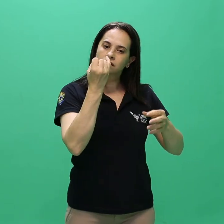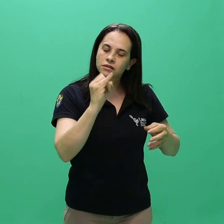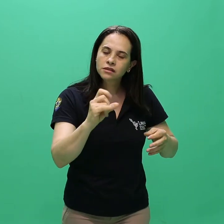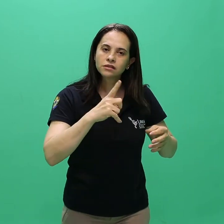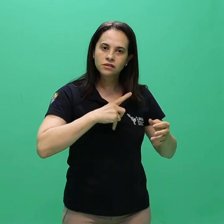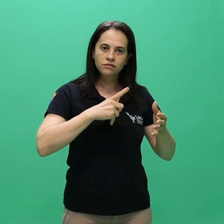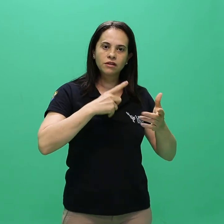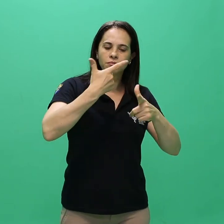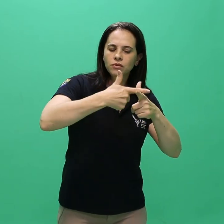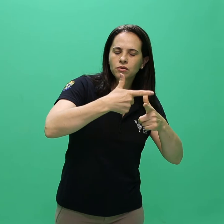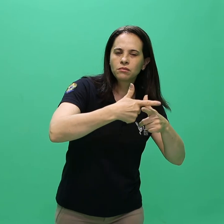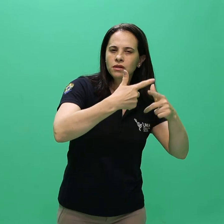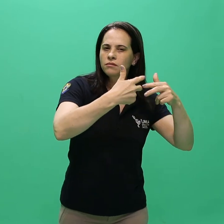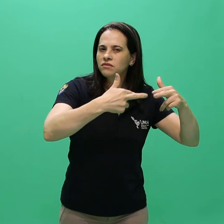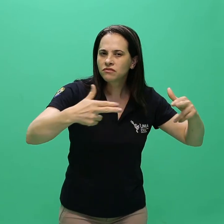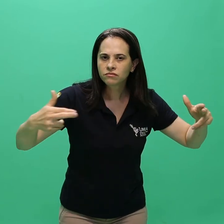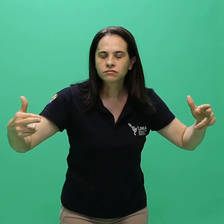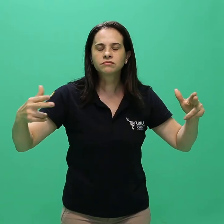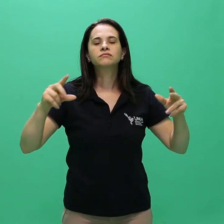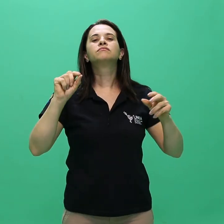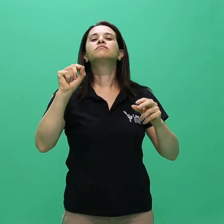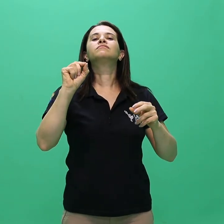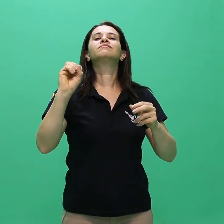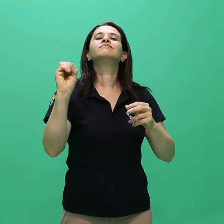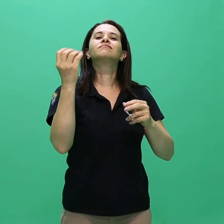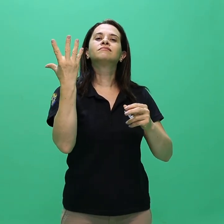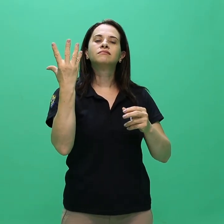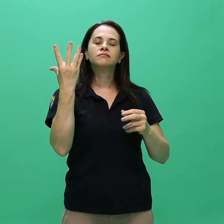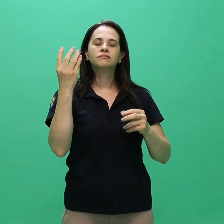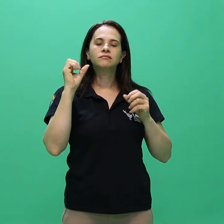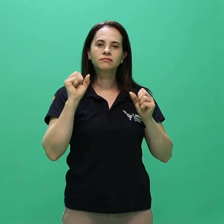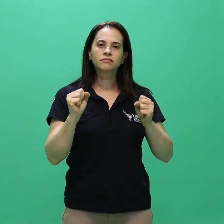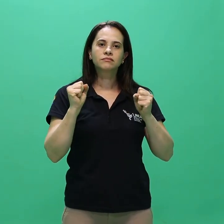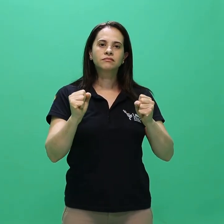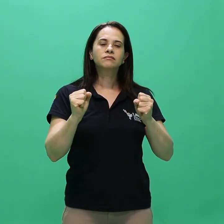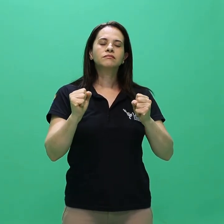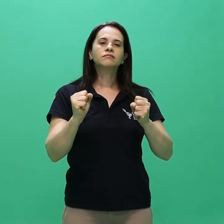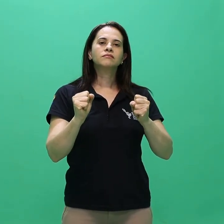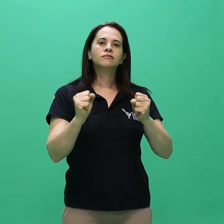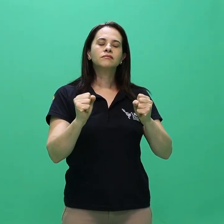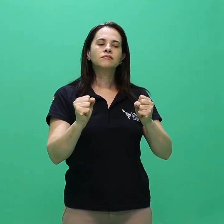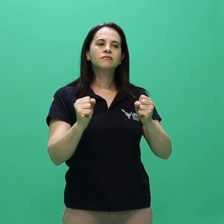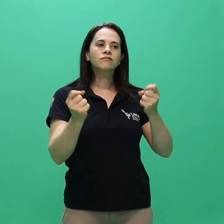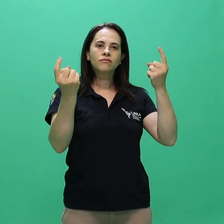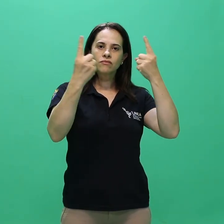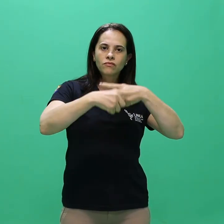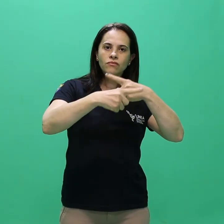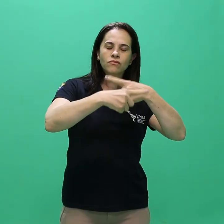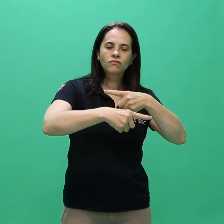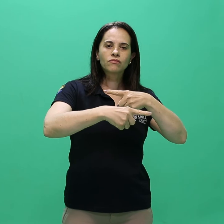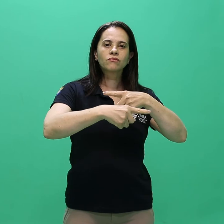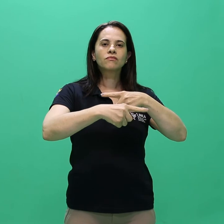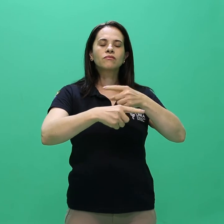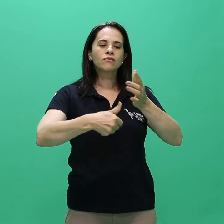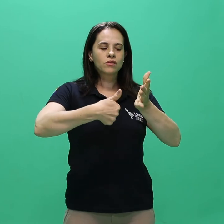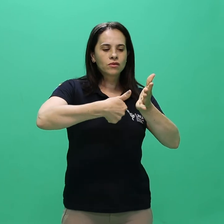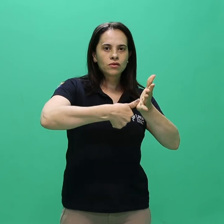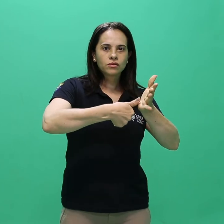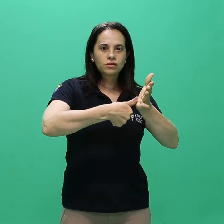enviada, o candidato terá sua inscrição indeferida, sendo automaticamente eliminado do processo